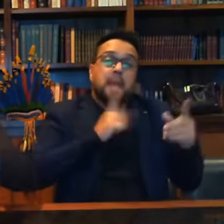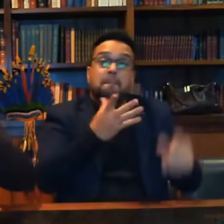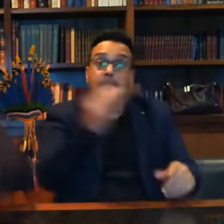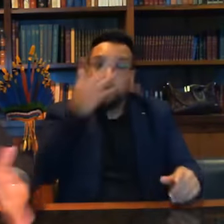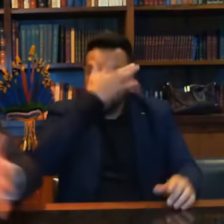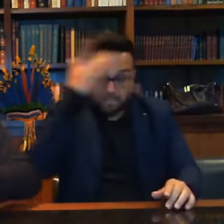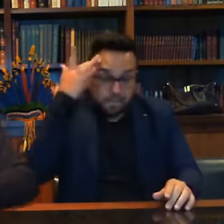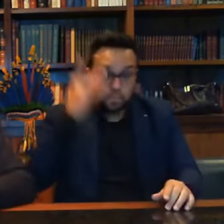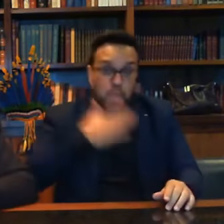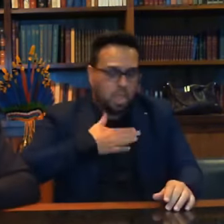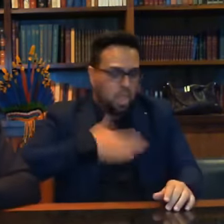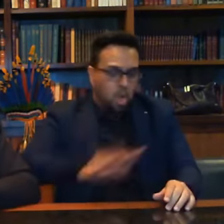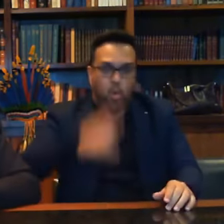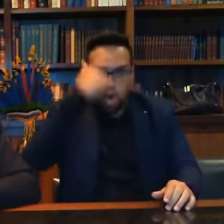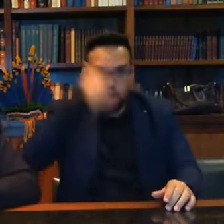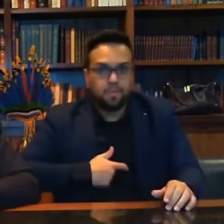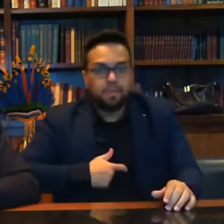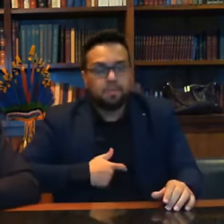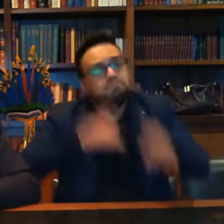É direito ter ou não gostar de mim.